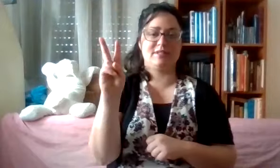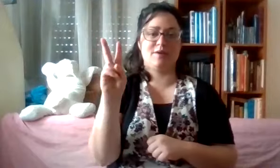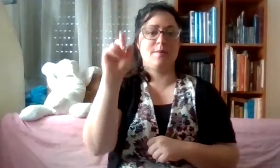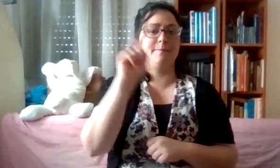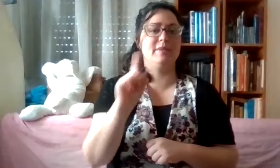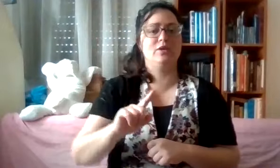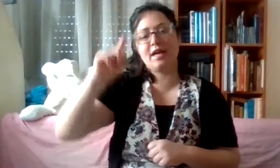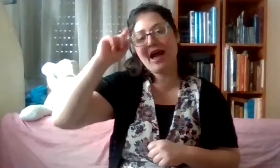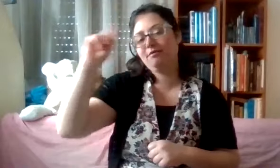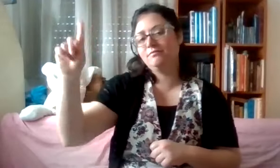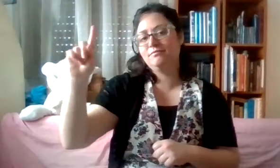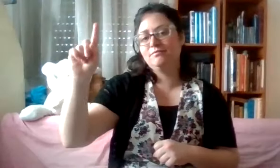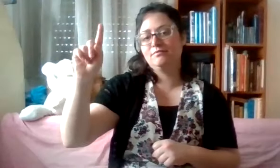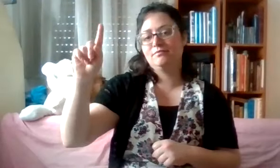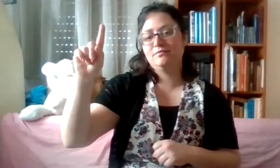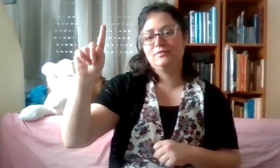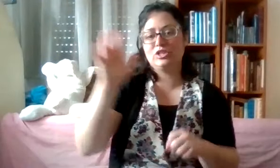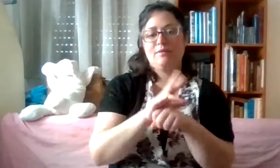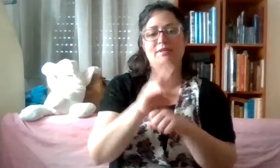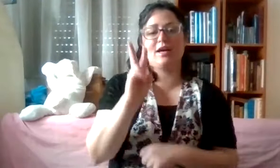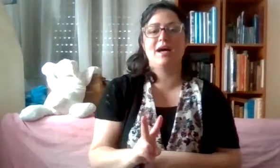מי יודע? 12 מה?